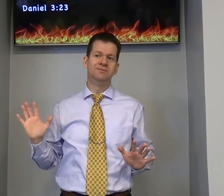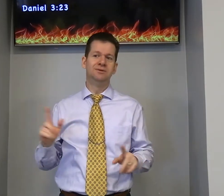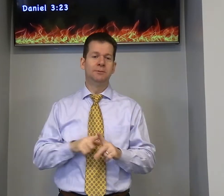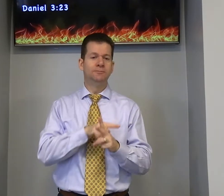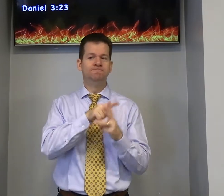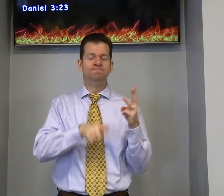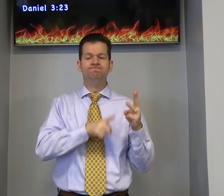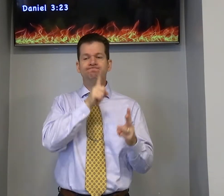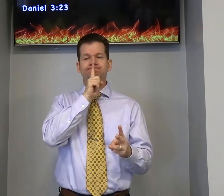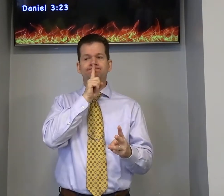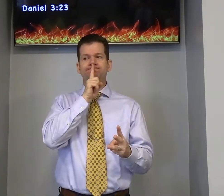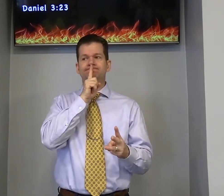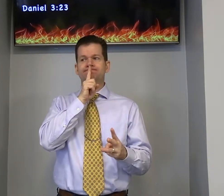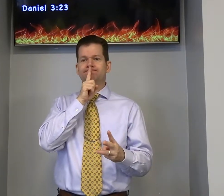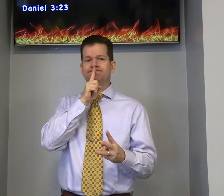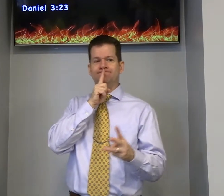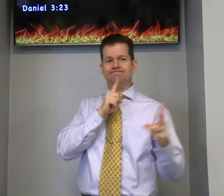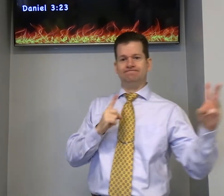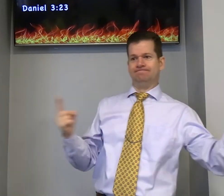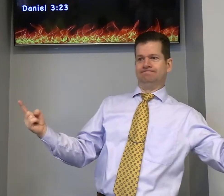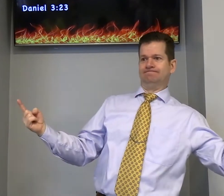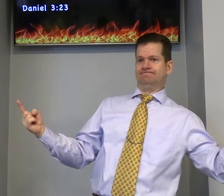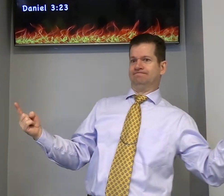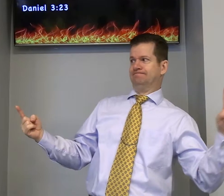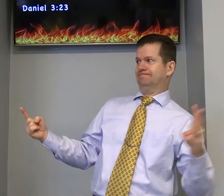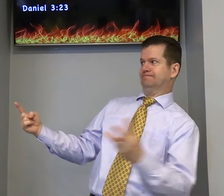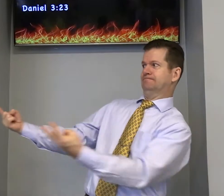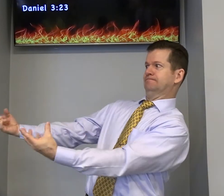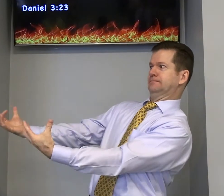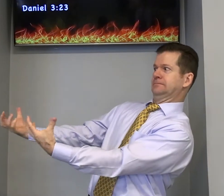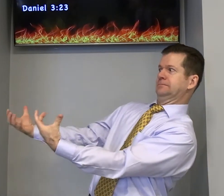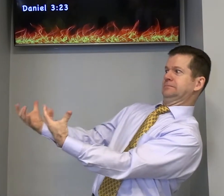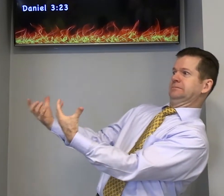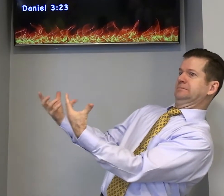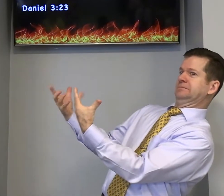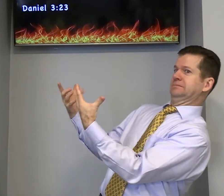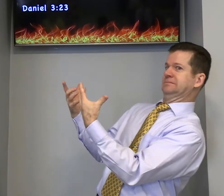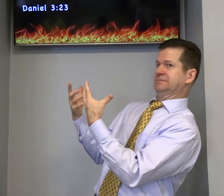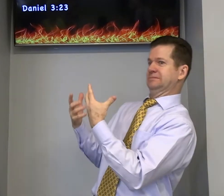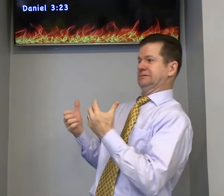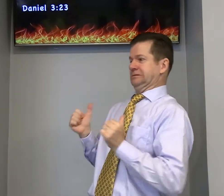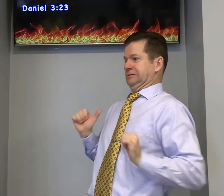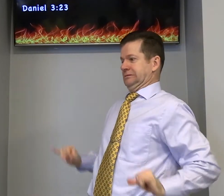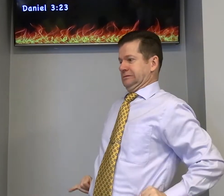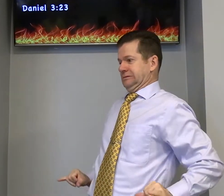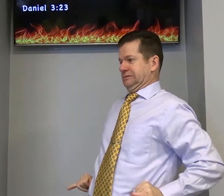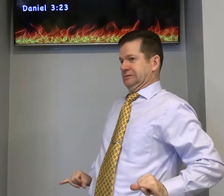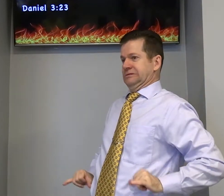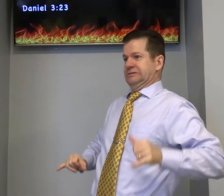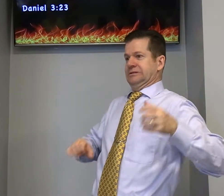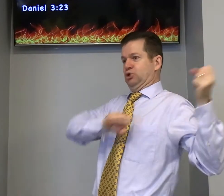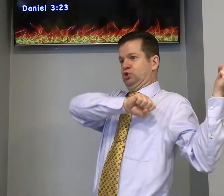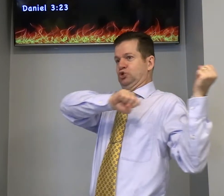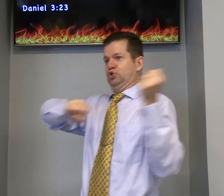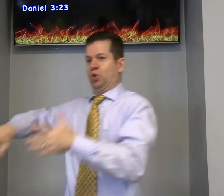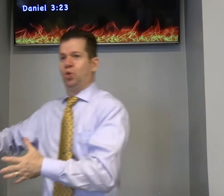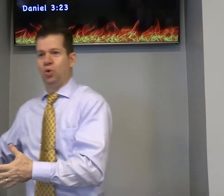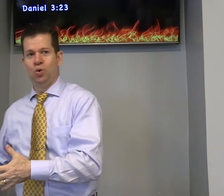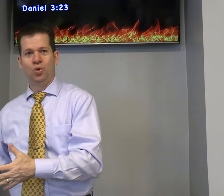é a morte mas eles ficaram quietinhos aceitaram entraram nesse fornalho de fogo